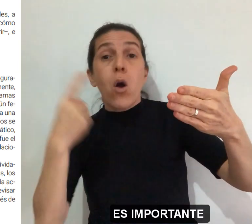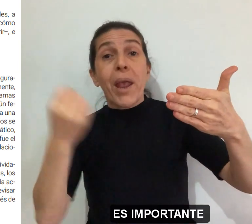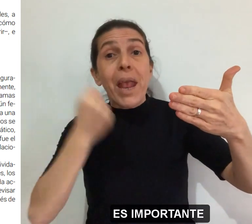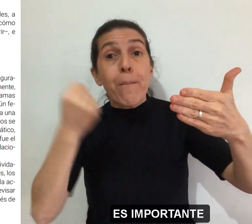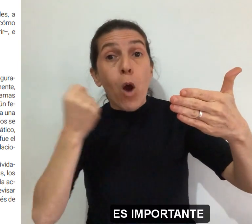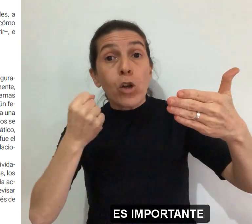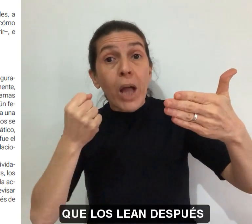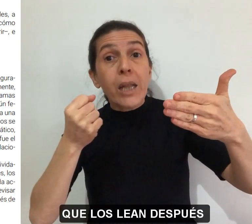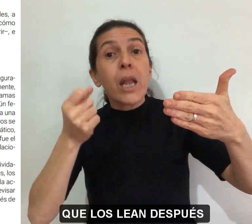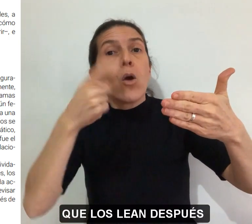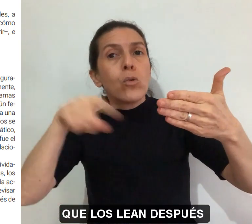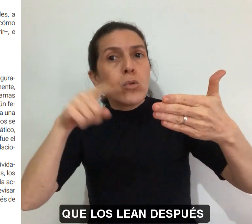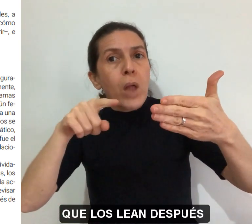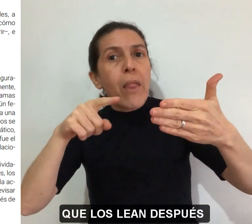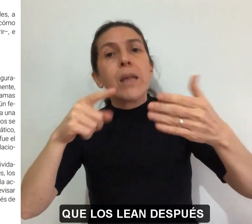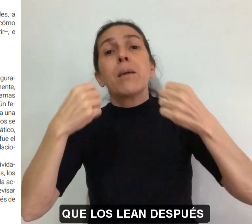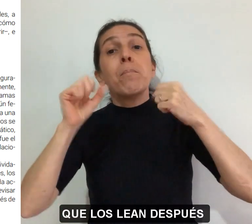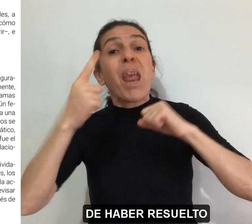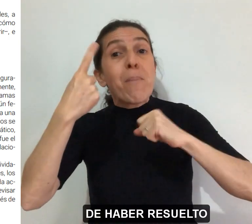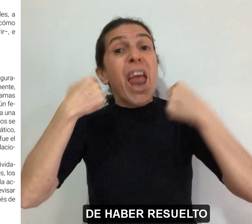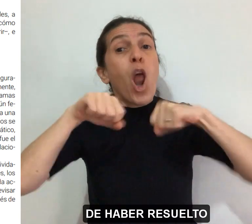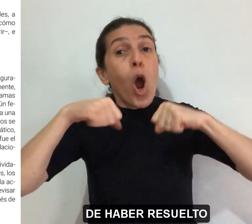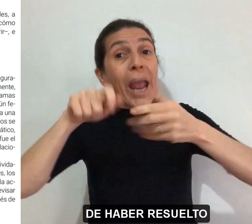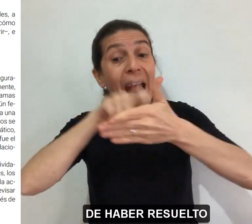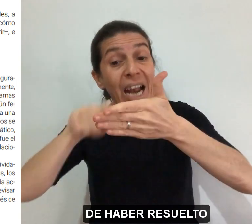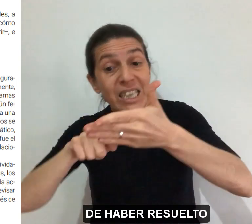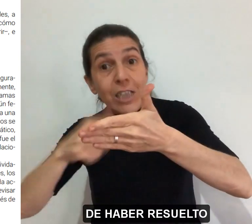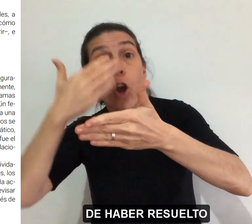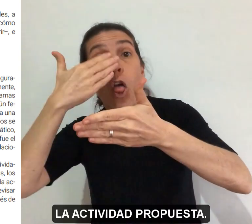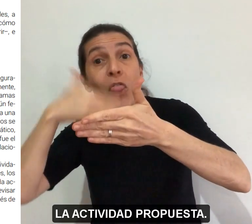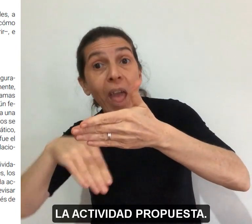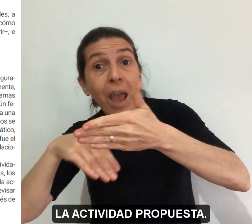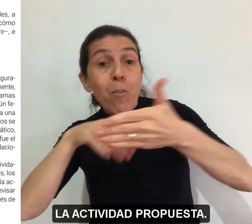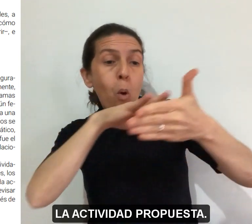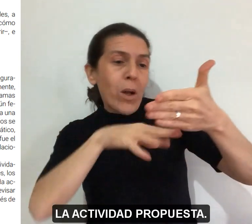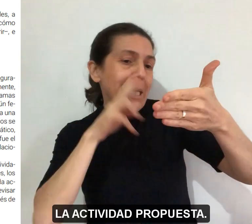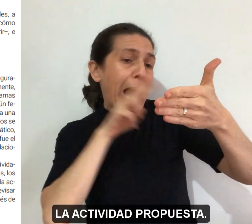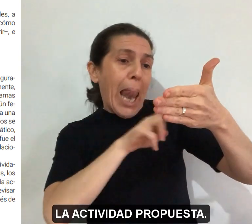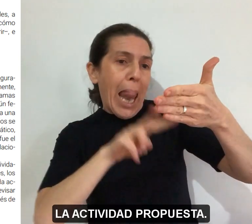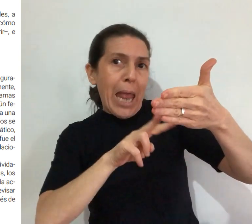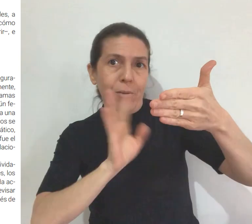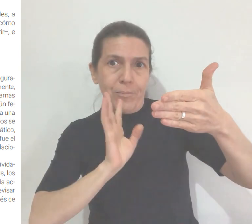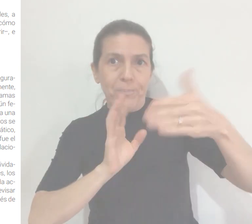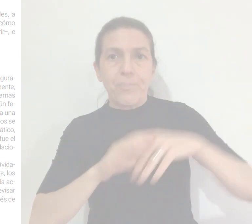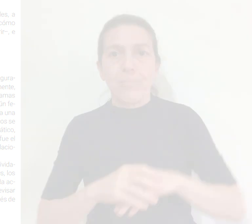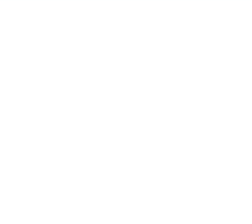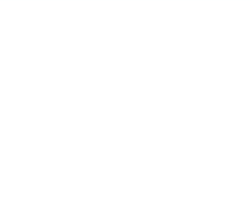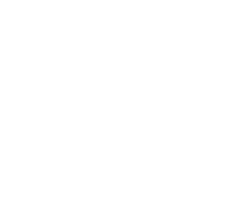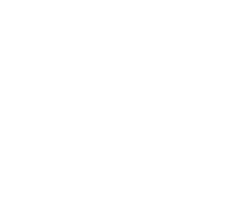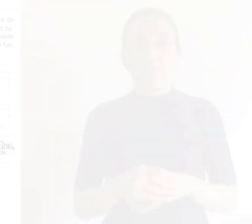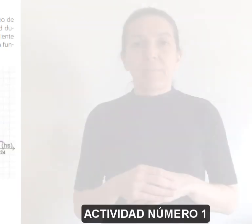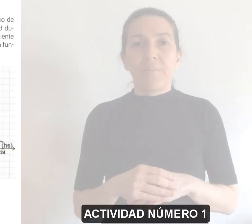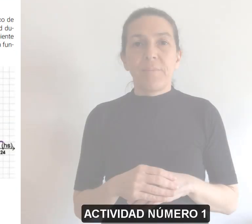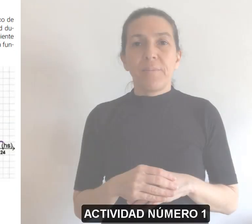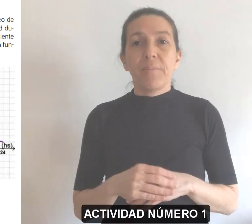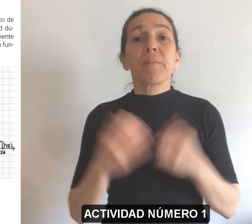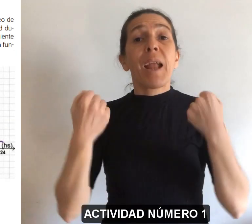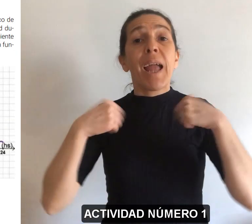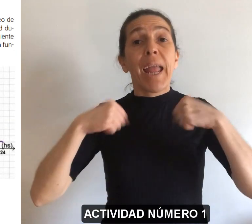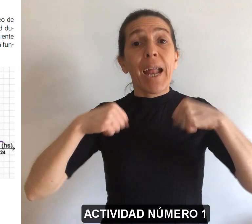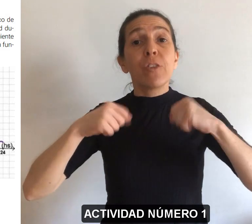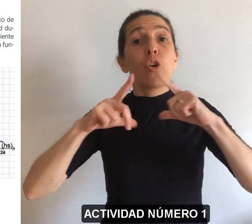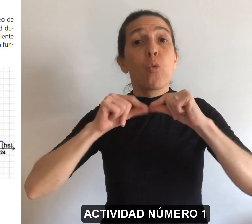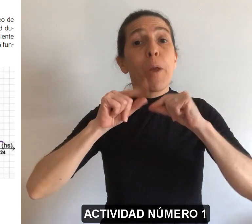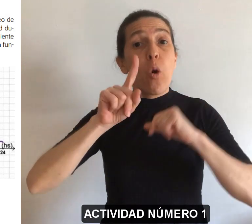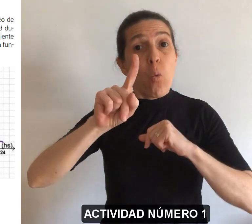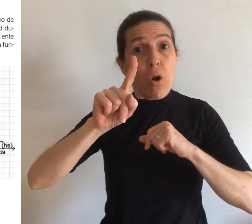importante que los lean después de haber resuelto la actividad propuesta. Actividad